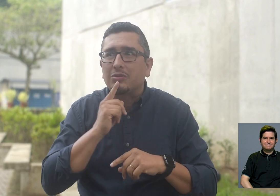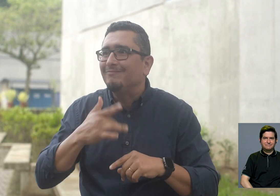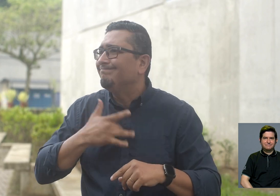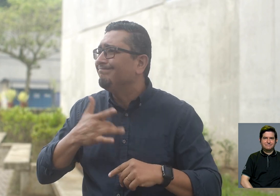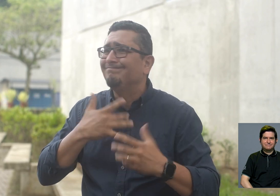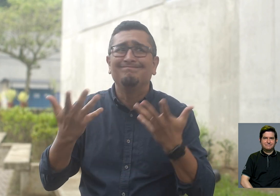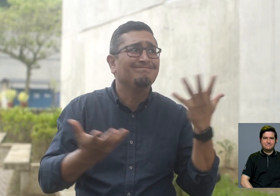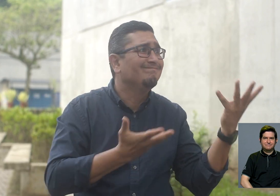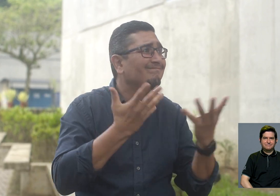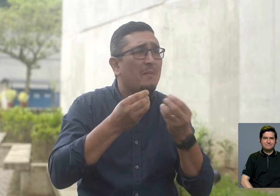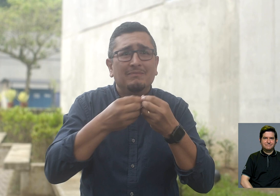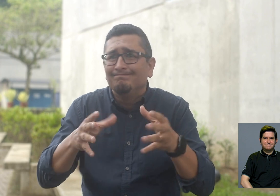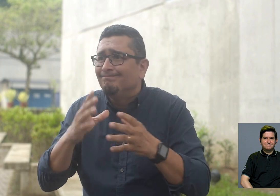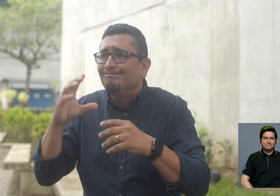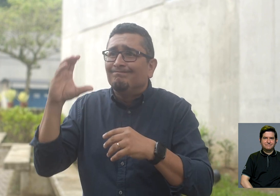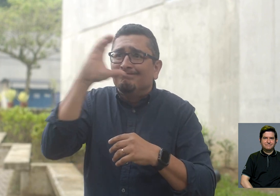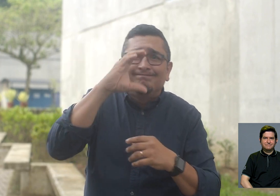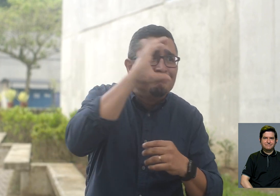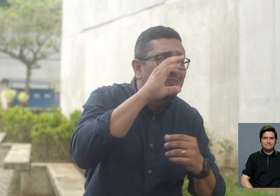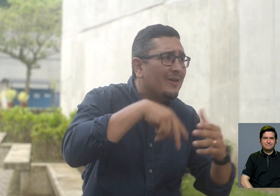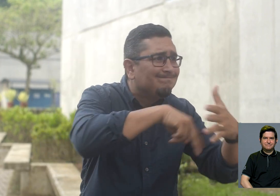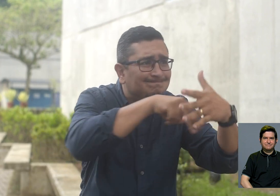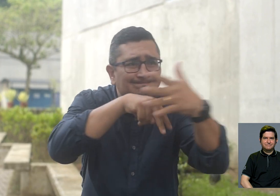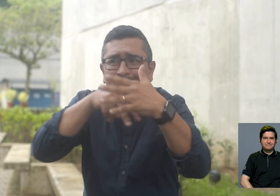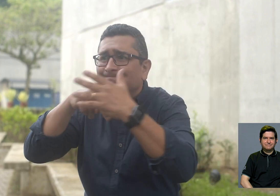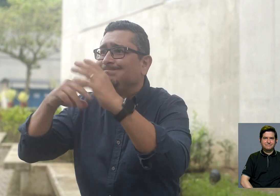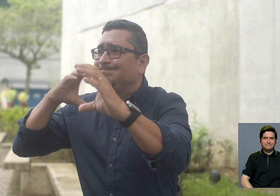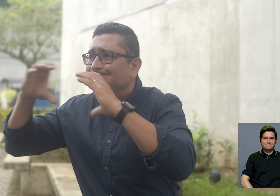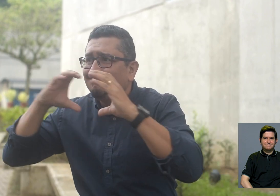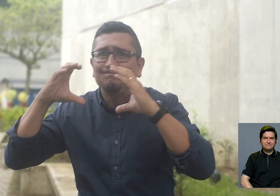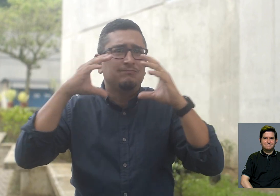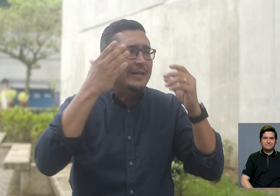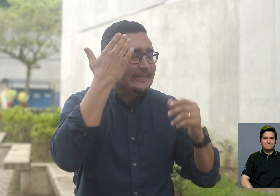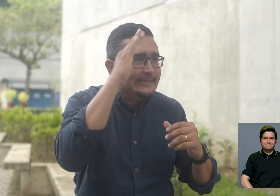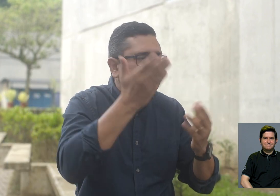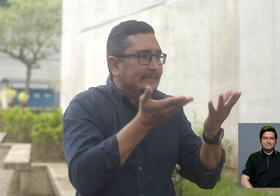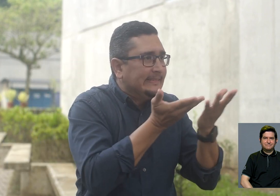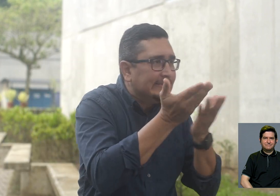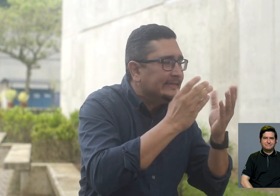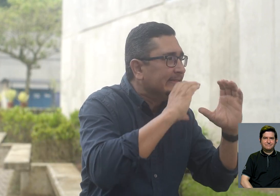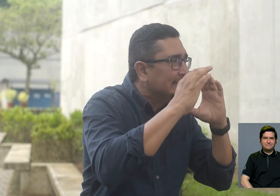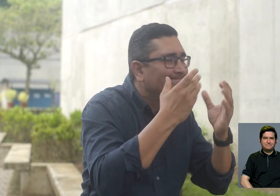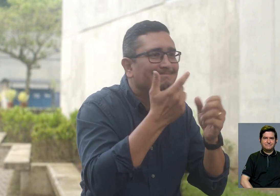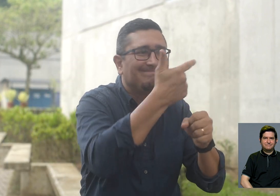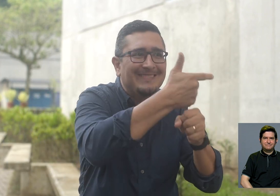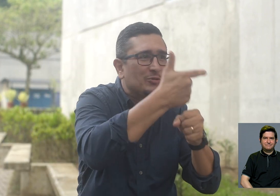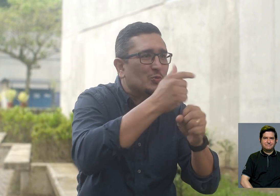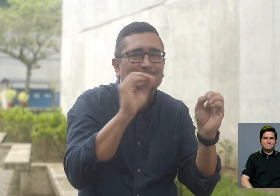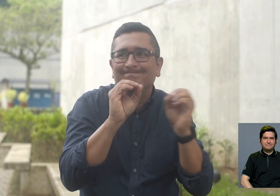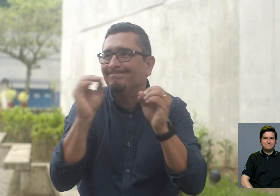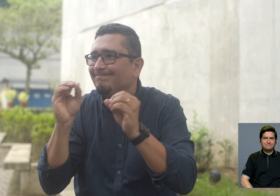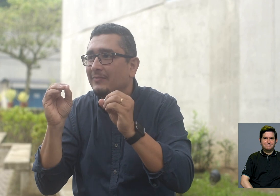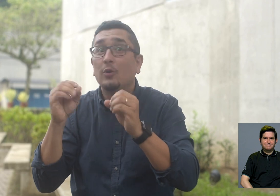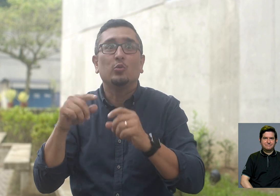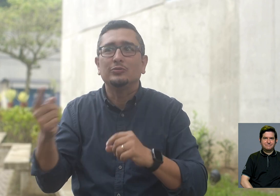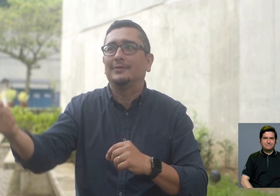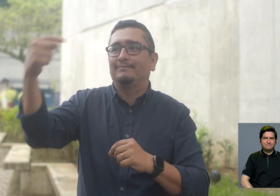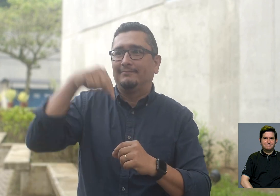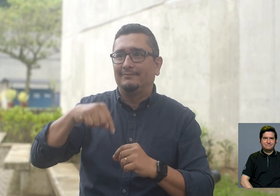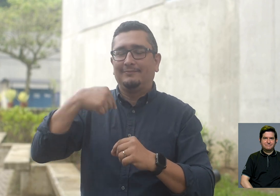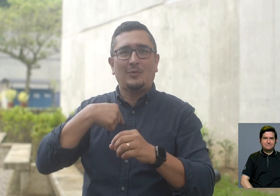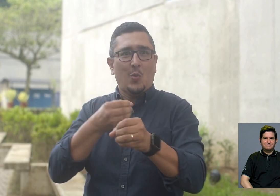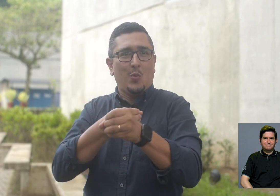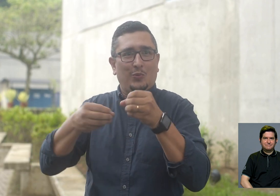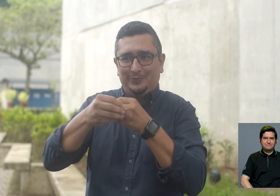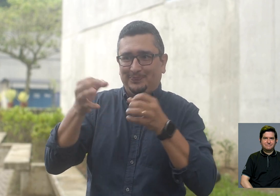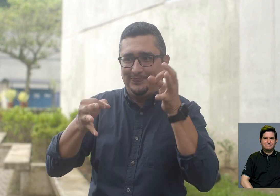Costa Rica tenemos situaciones en donde las personas buscan apoyo legal, pero encuentran barreras. Las personas